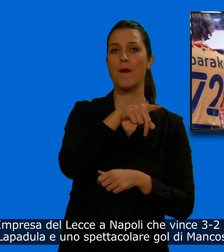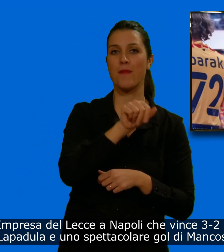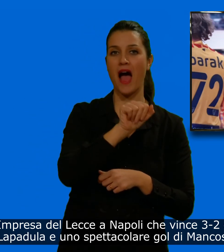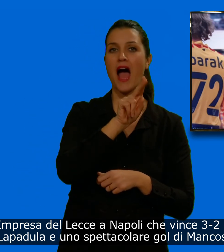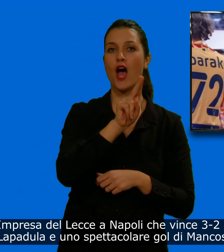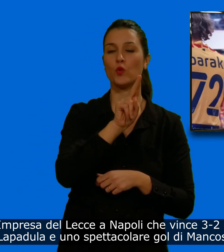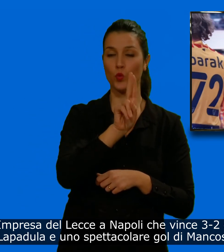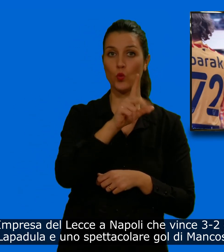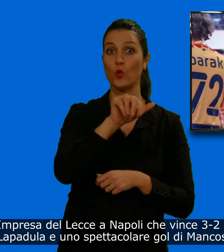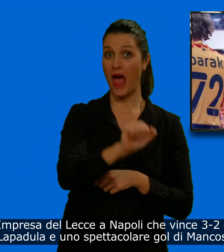piazzato.